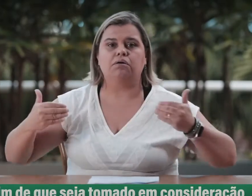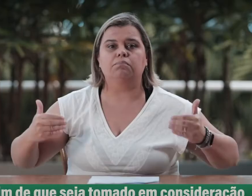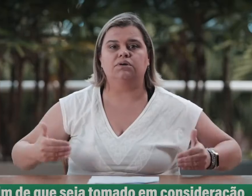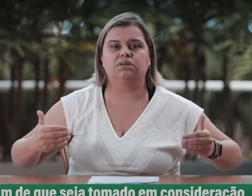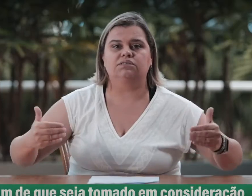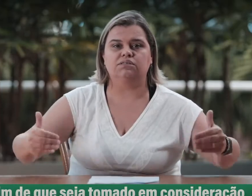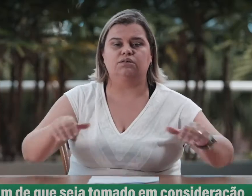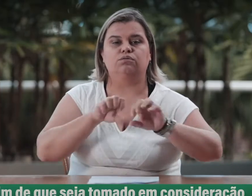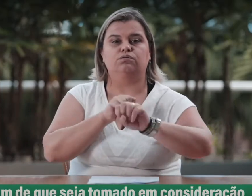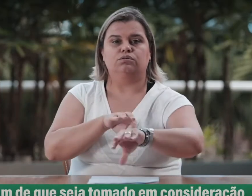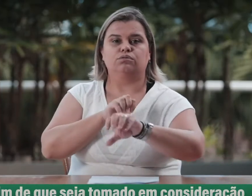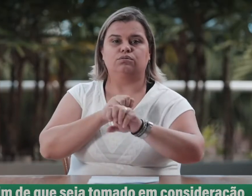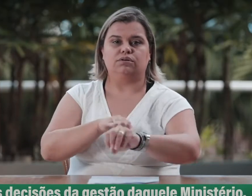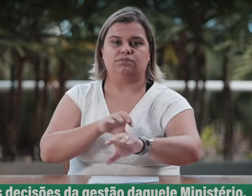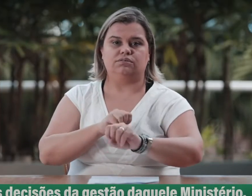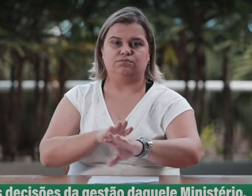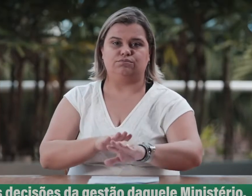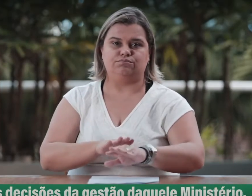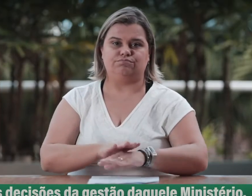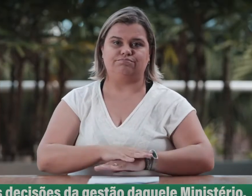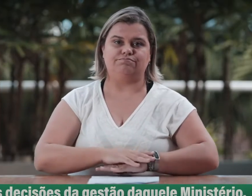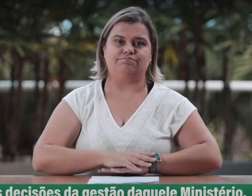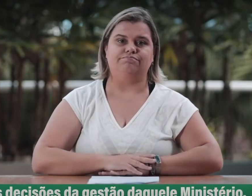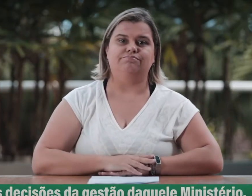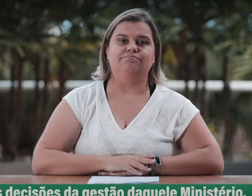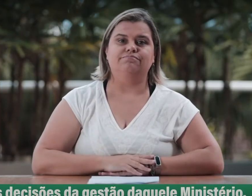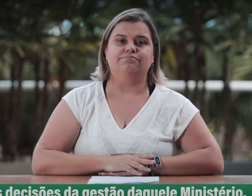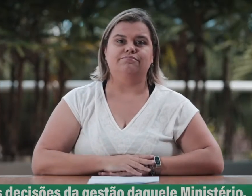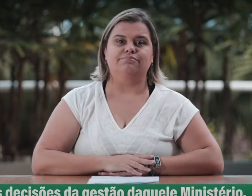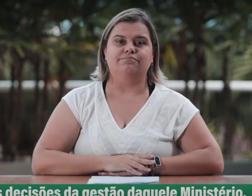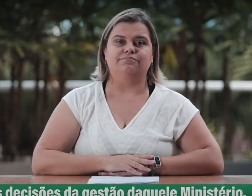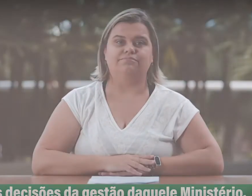tomado em consideração nas decisões da gestão daquele ministério.